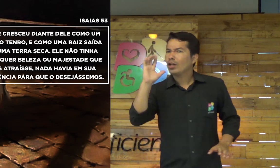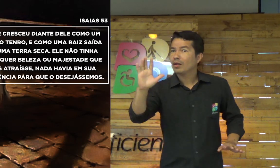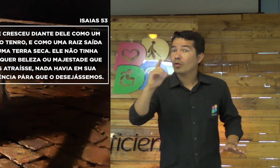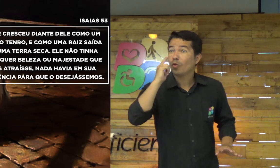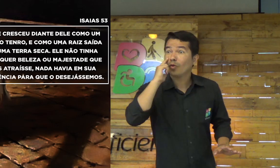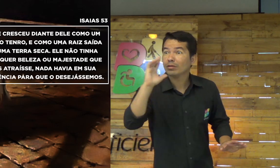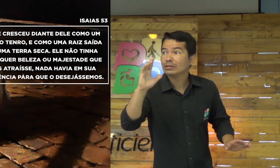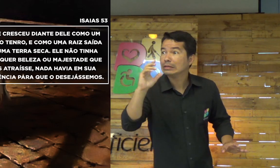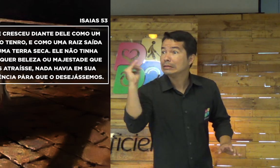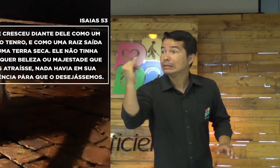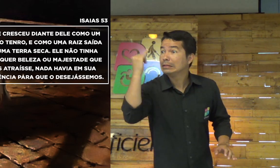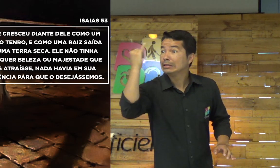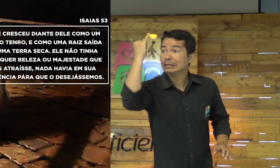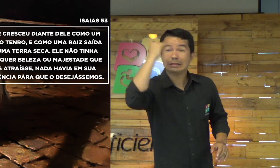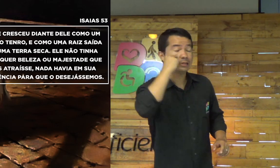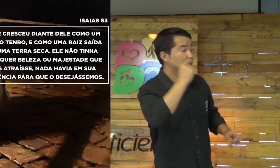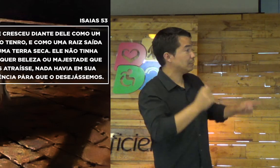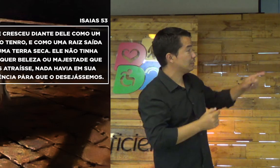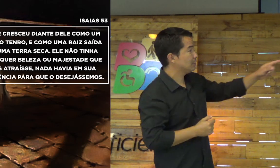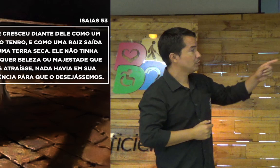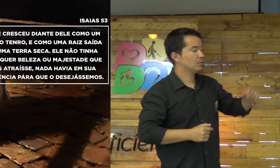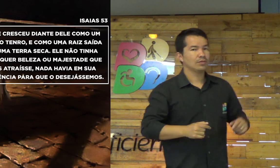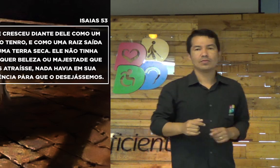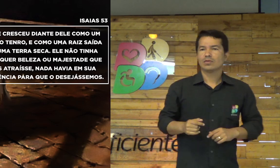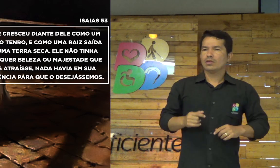Olha só. Muito importante isso, hein?